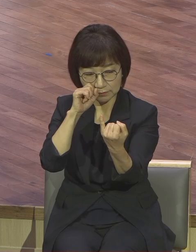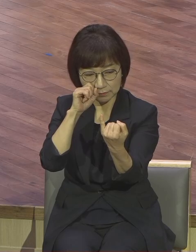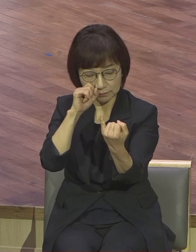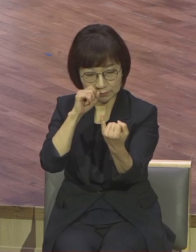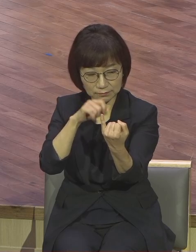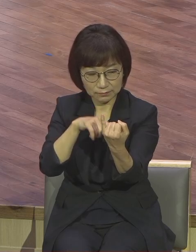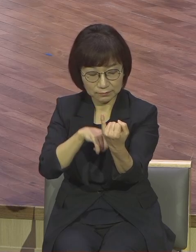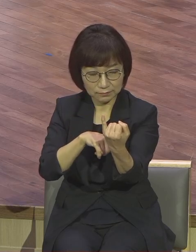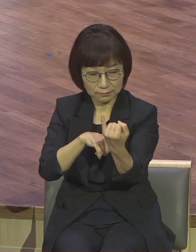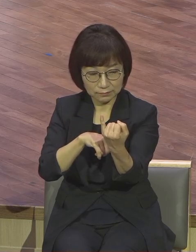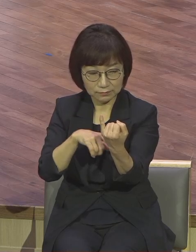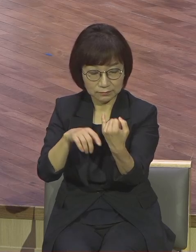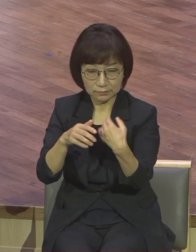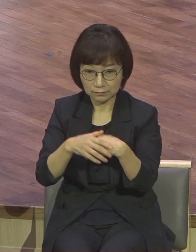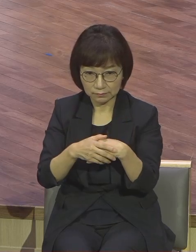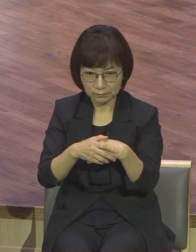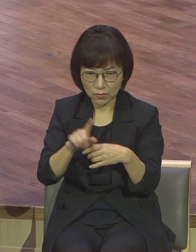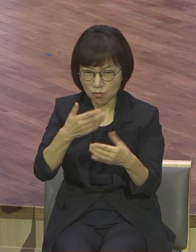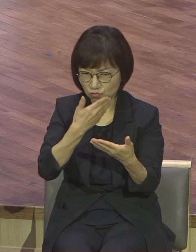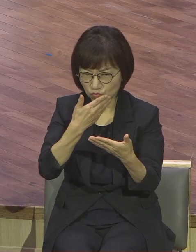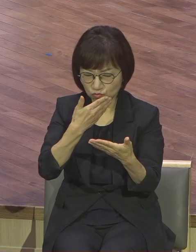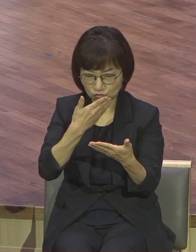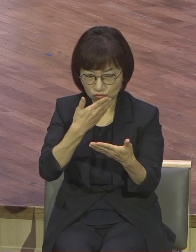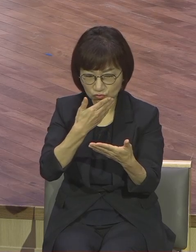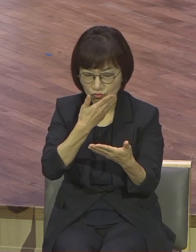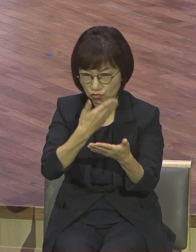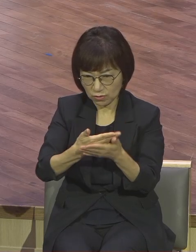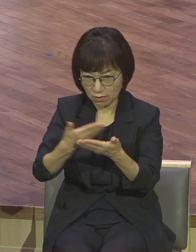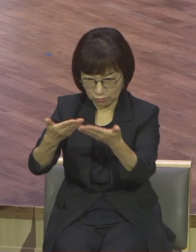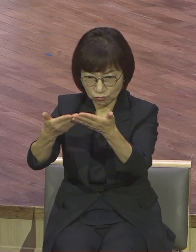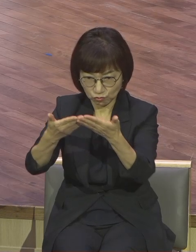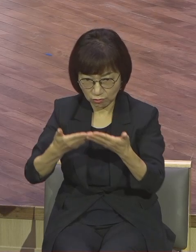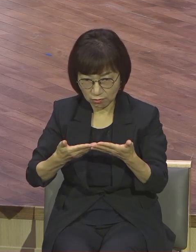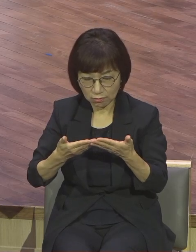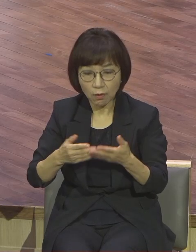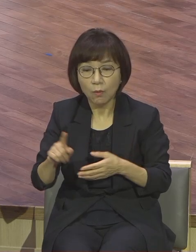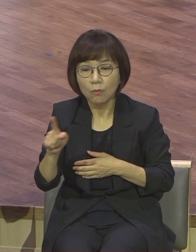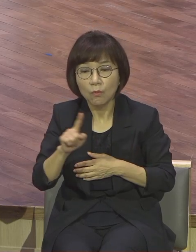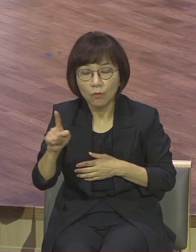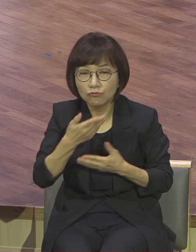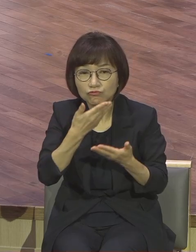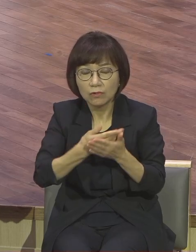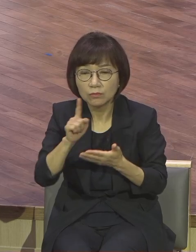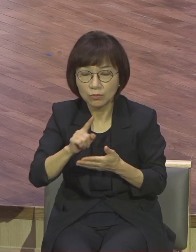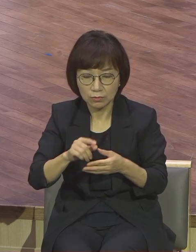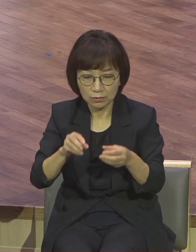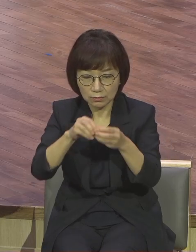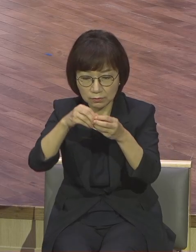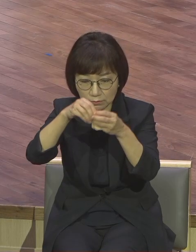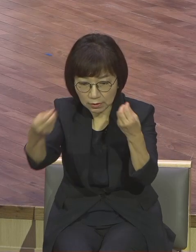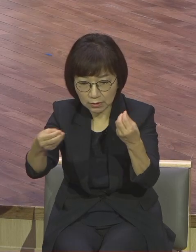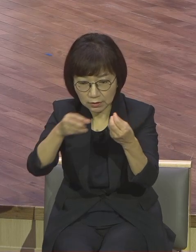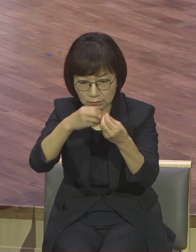사놨어 뭐가 귀한 건데 보니까 베끼고 베끼고 베끼고 베끼는데 보니까 이 손가락을